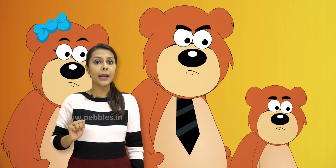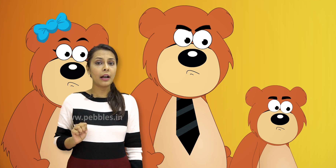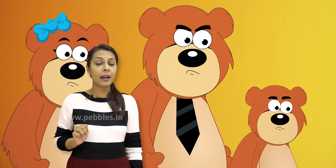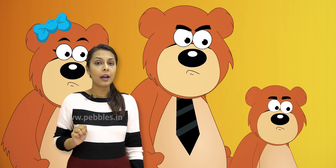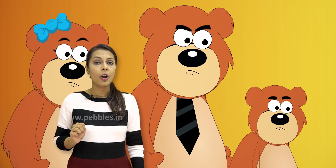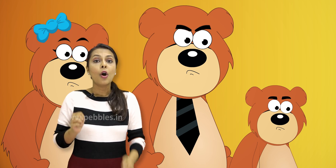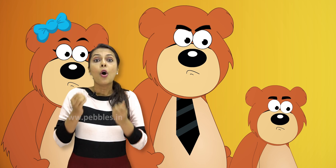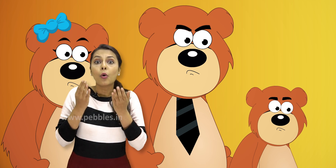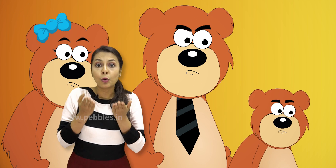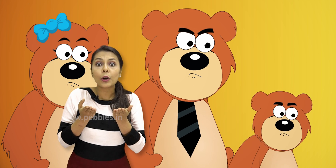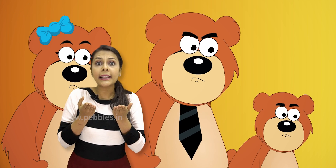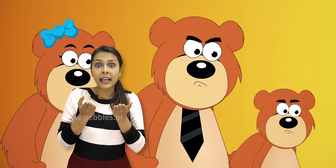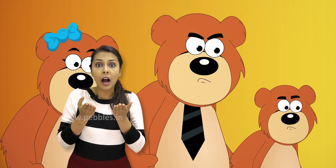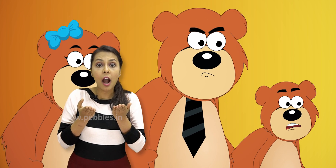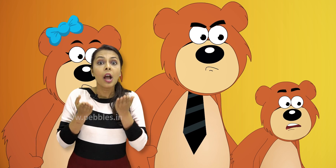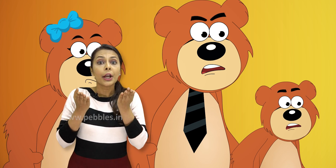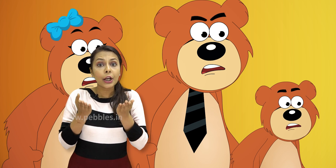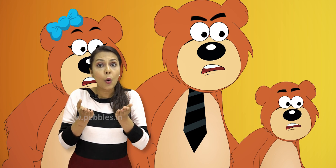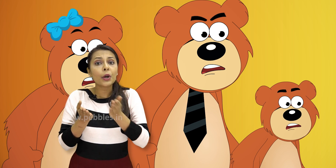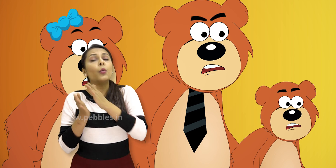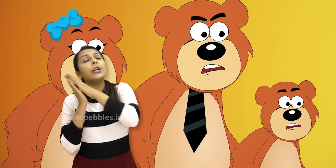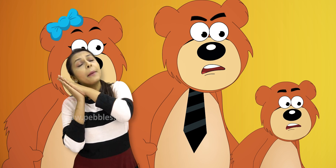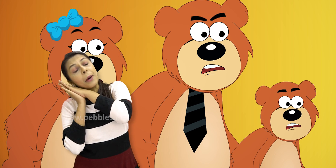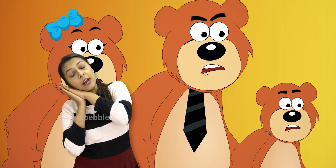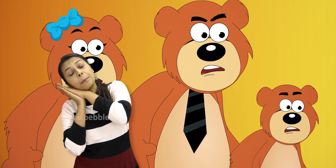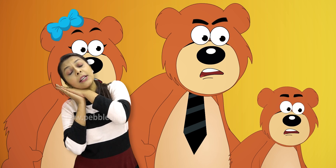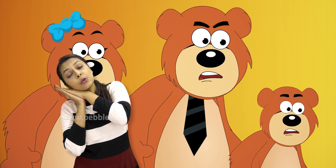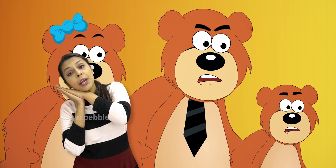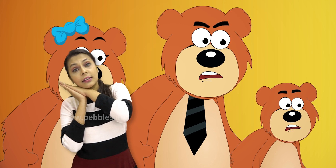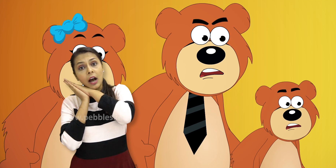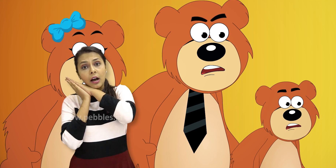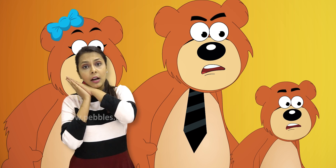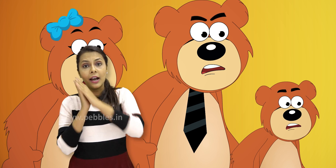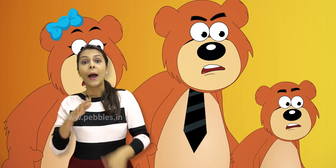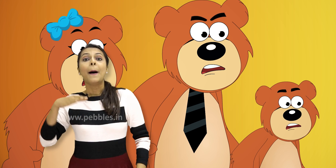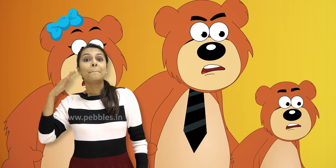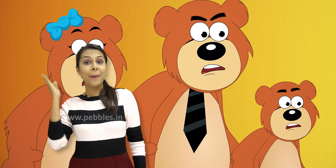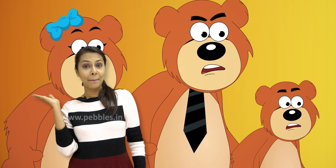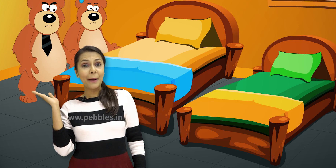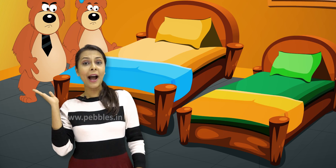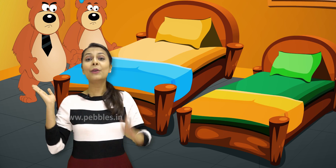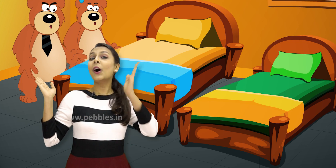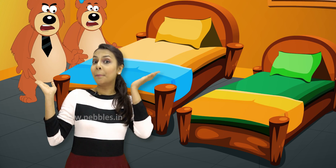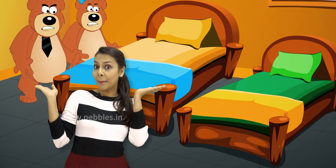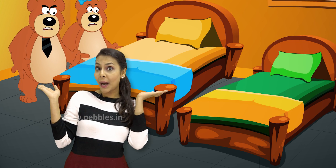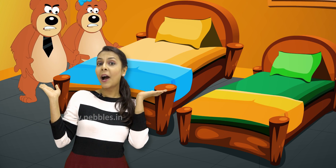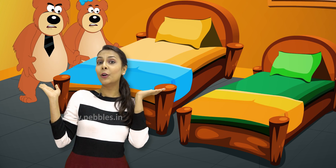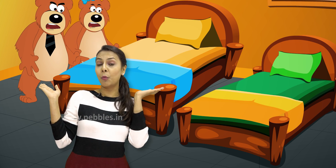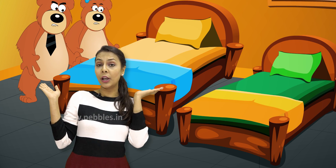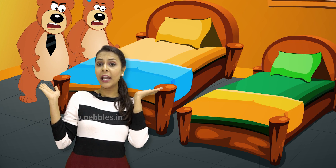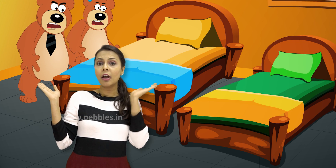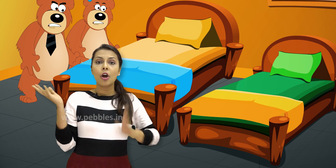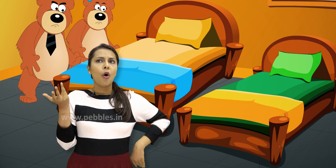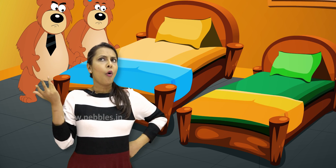बेडरूम में गए उन्होंने देखा कि कोई उनके पलंग पर सोया था पापा भालू और ममा